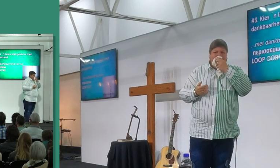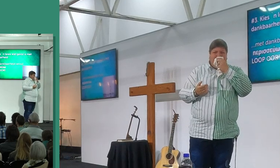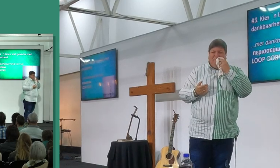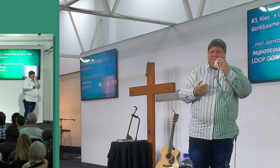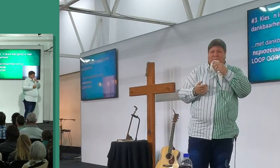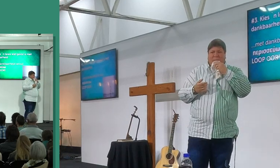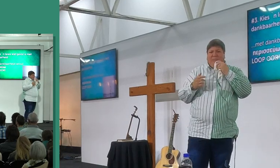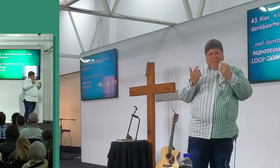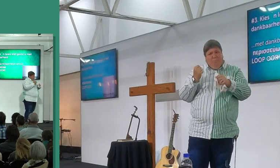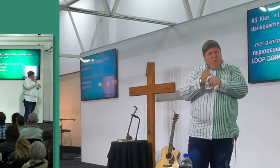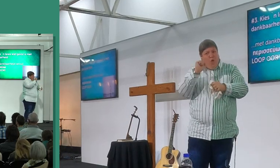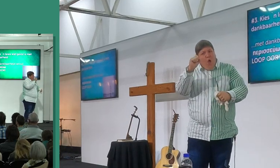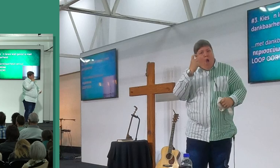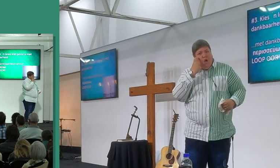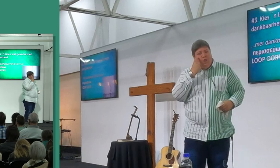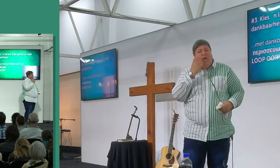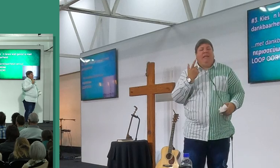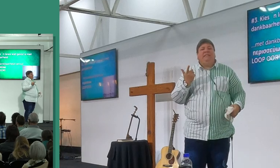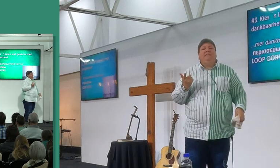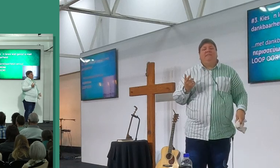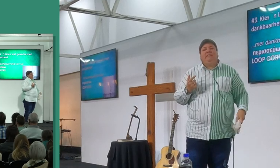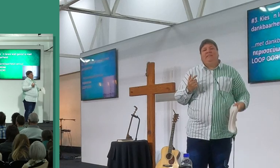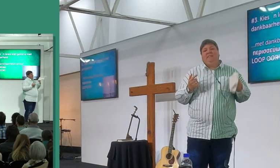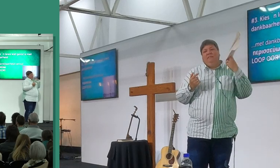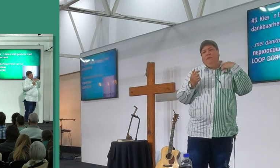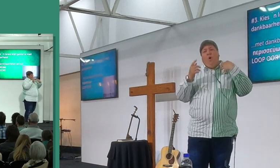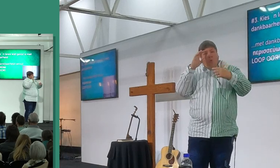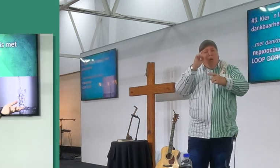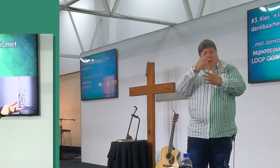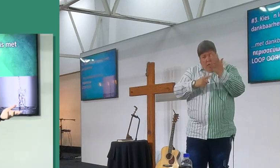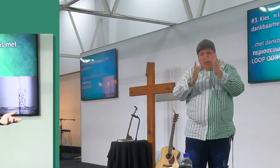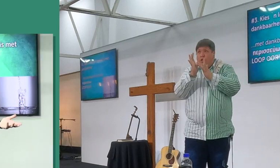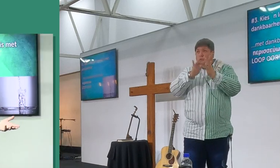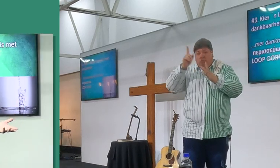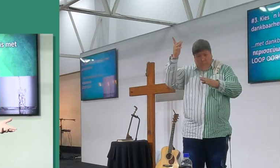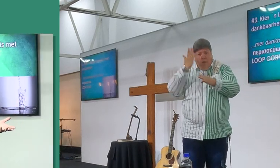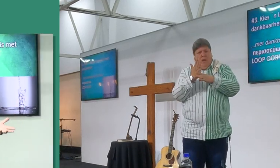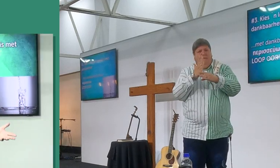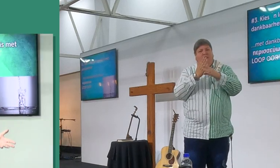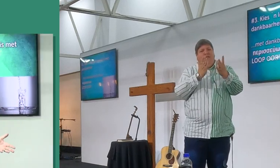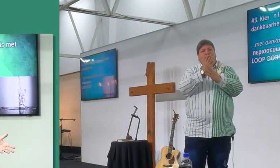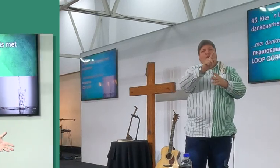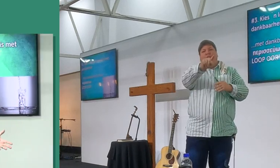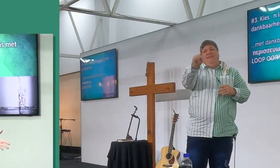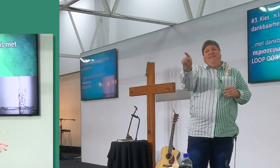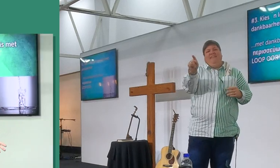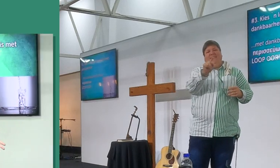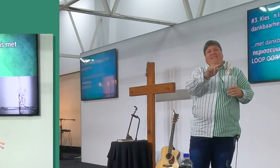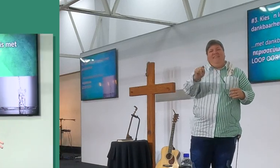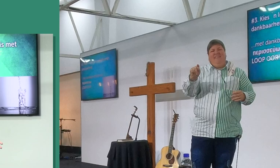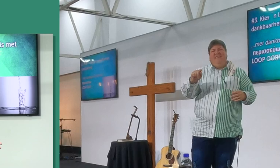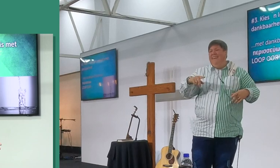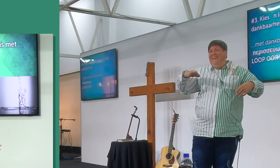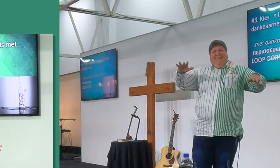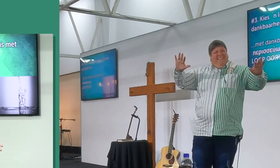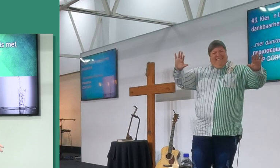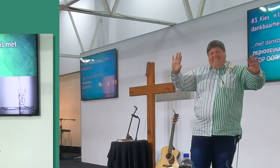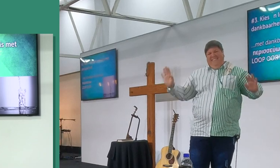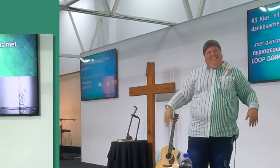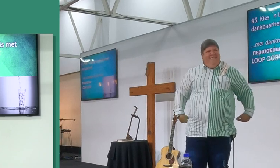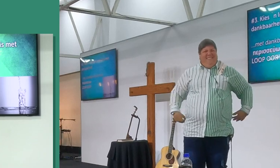krachtige geteinis nie, Johan kom ek vertel jou ding, dit is net Jesus, as jy Jesus sê, maak jy ander goed die raarig zaak nie,